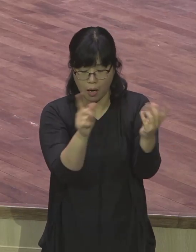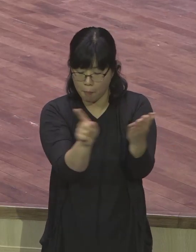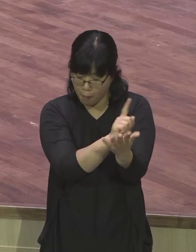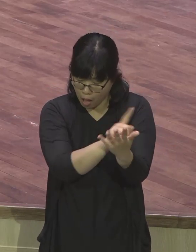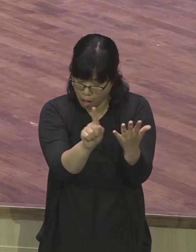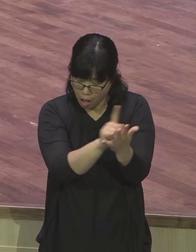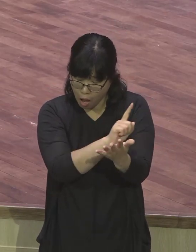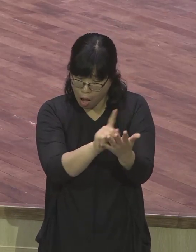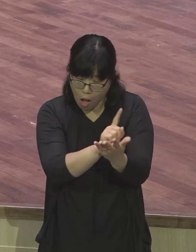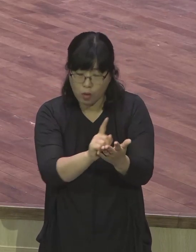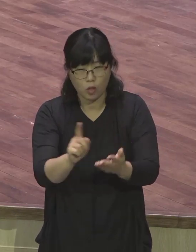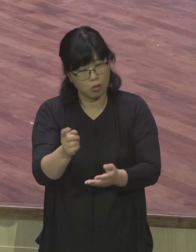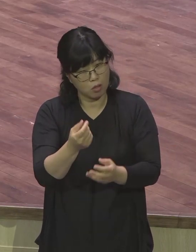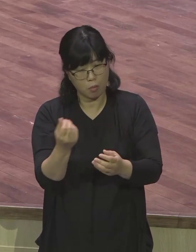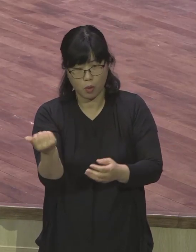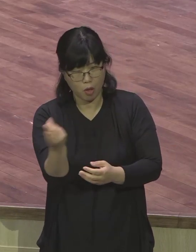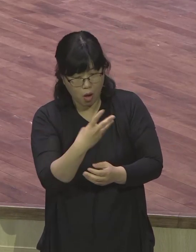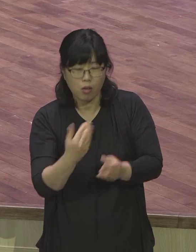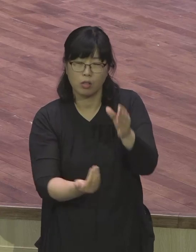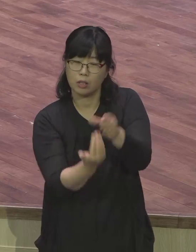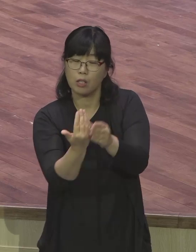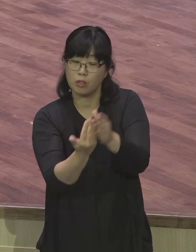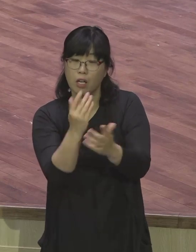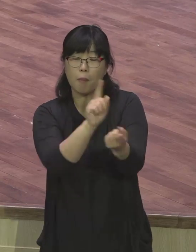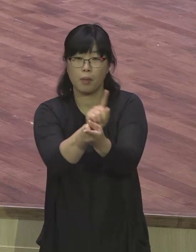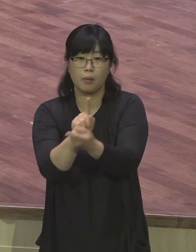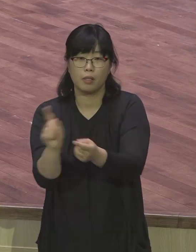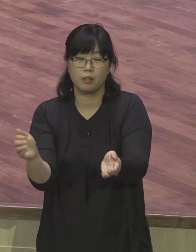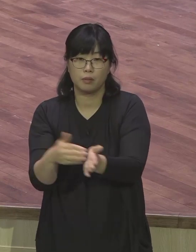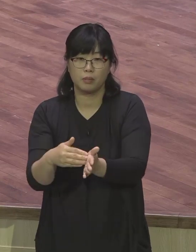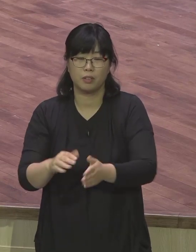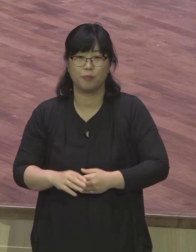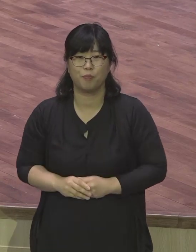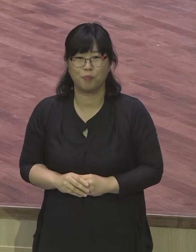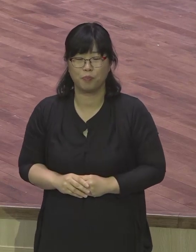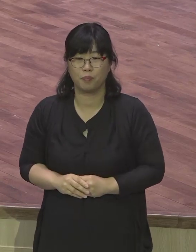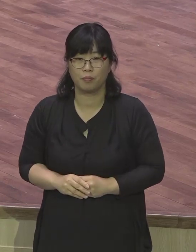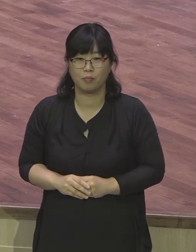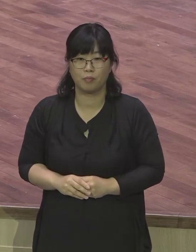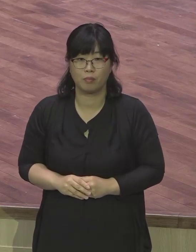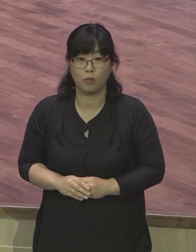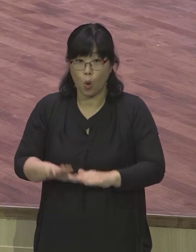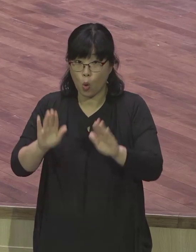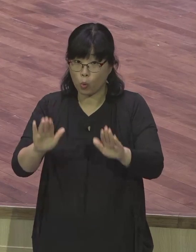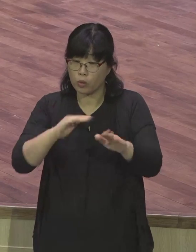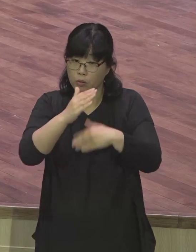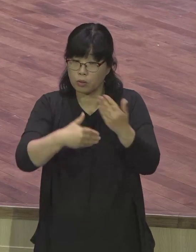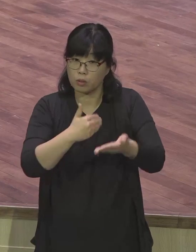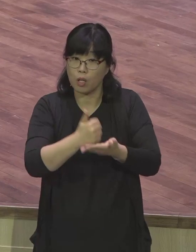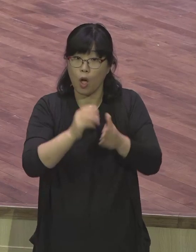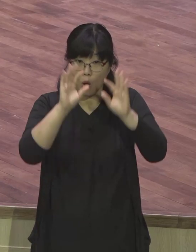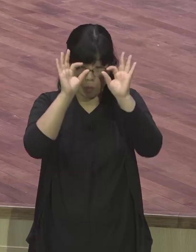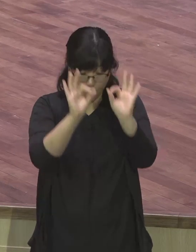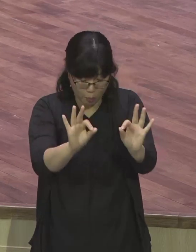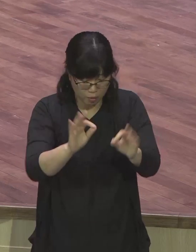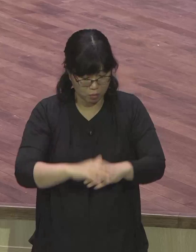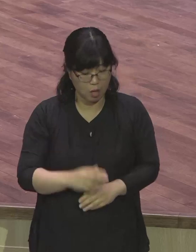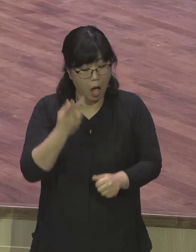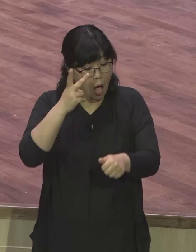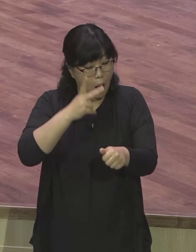집중의 시간이 있었습니다 그것이 사도행전 9장 9절 말씀에 사흘 동안 보지 못하고 먹지도 마시지도